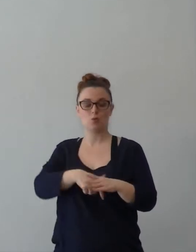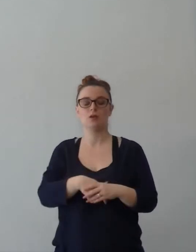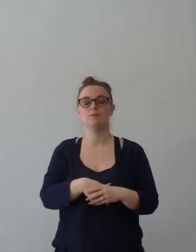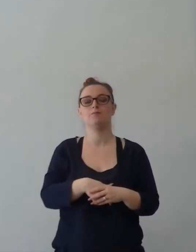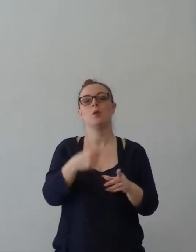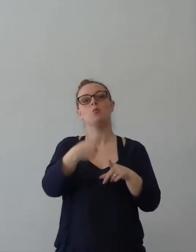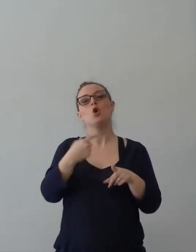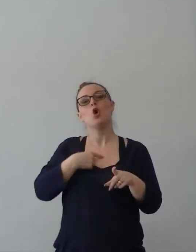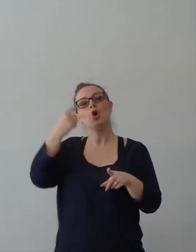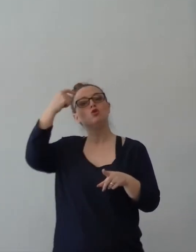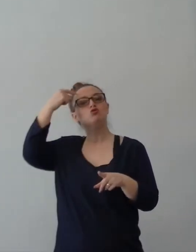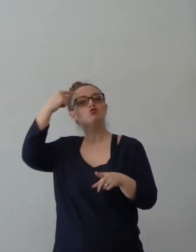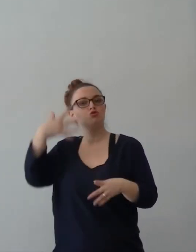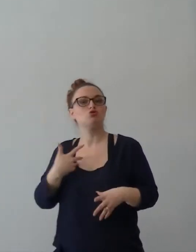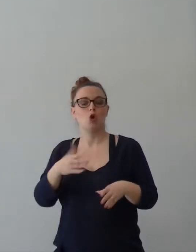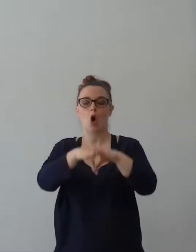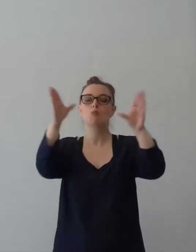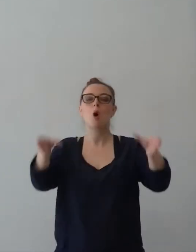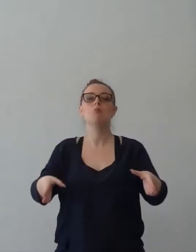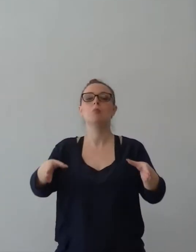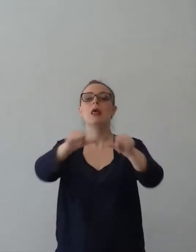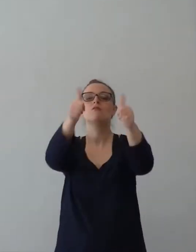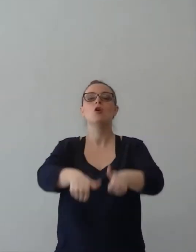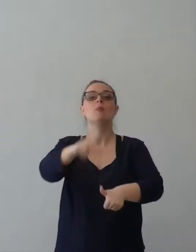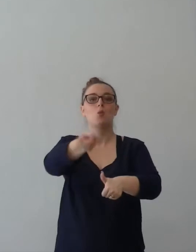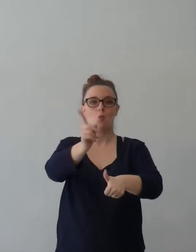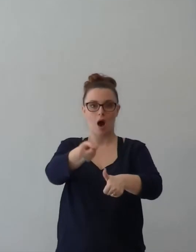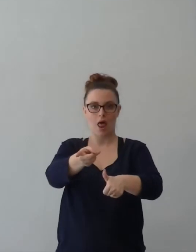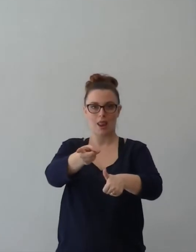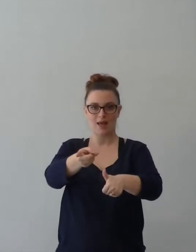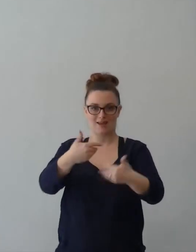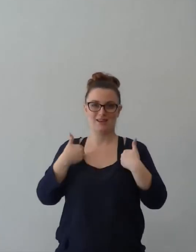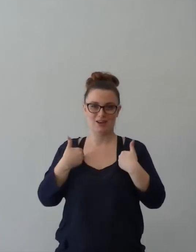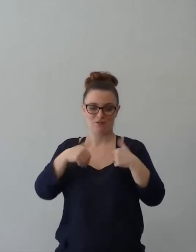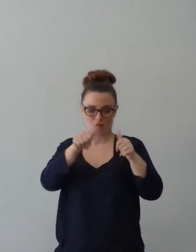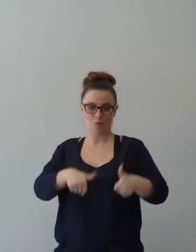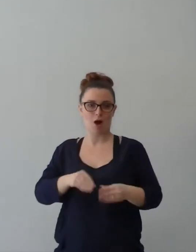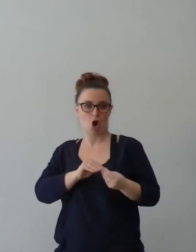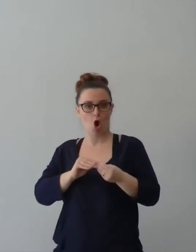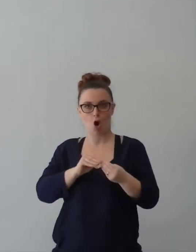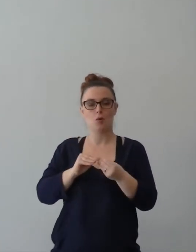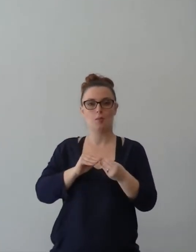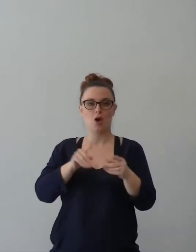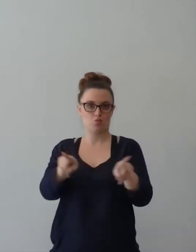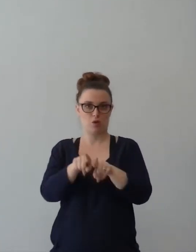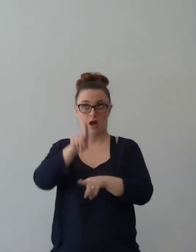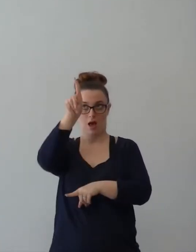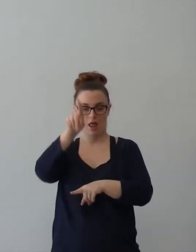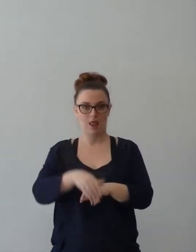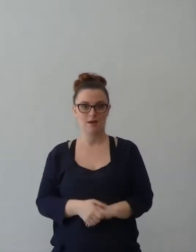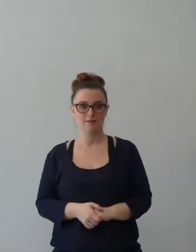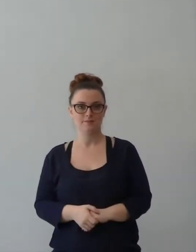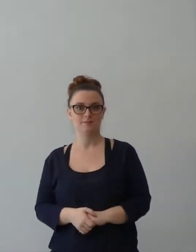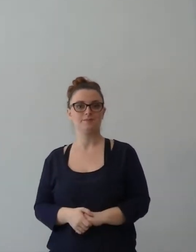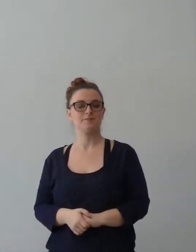è? Essere sempre più simile a Gesù. Ma manca il come avere gioia. Quello che mi dice la